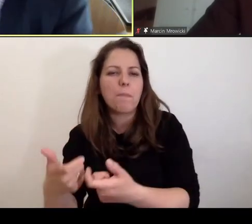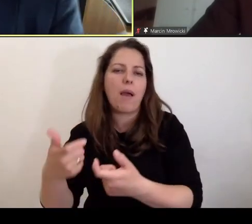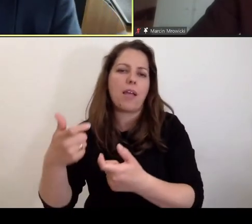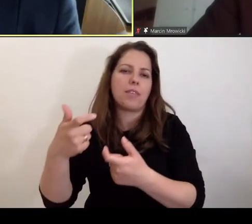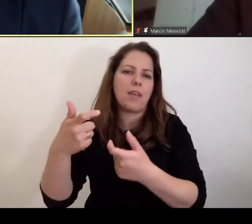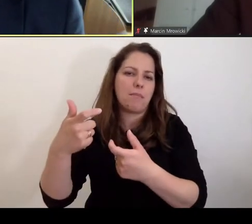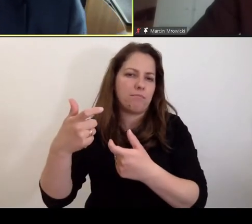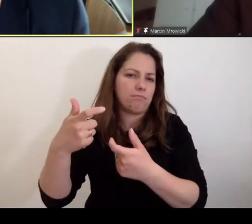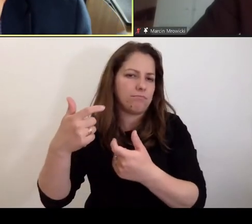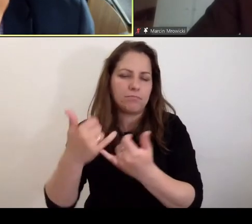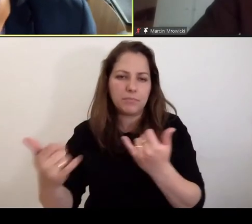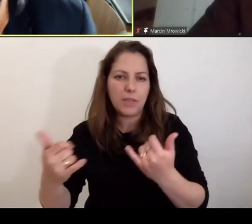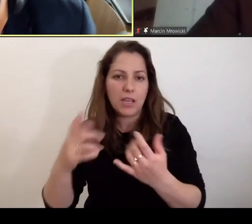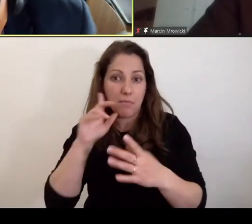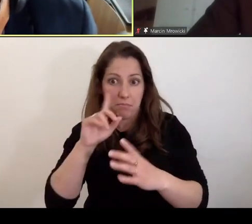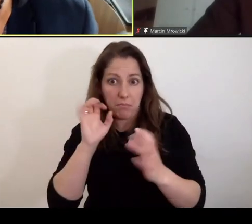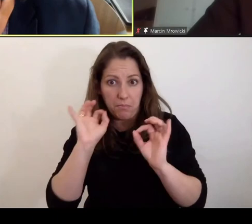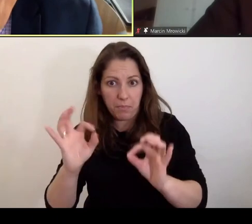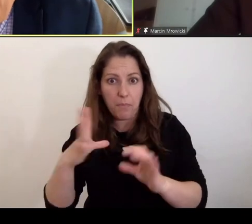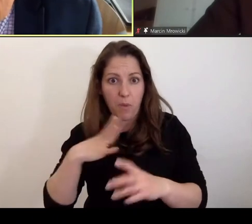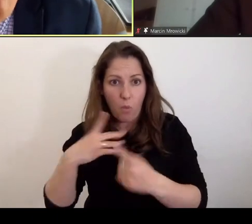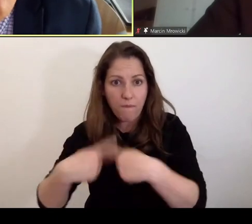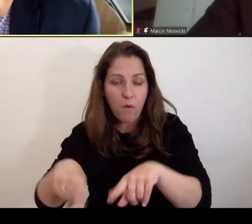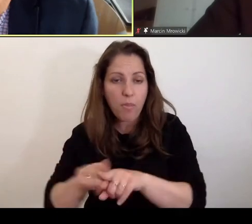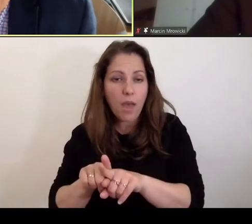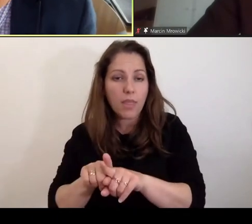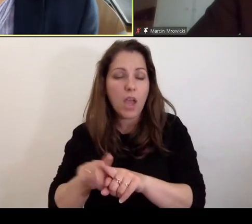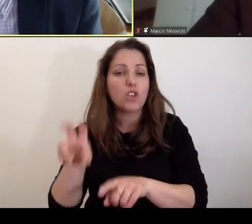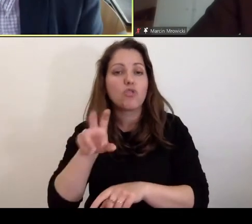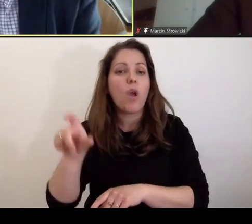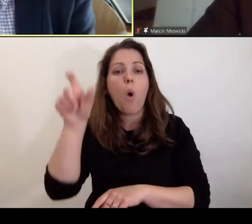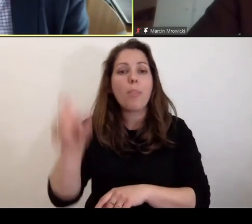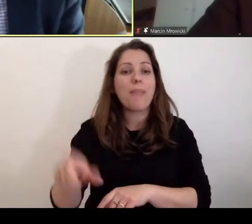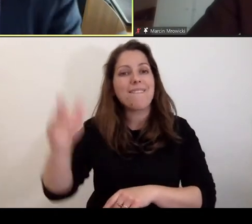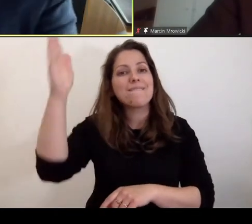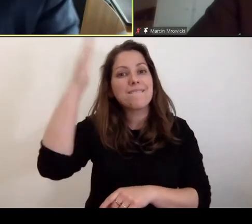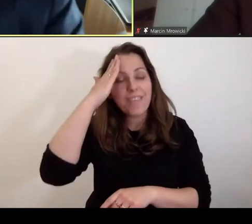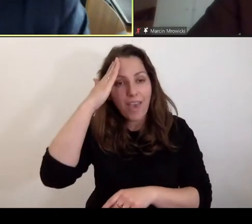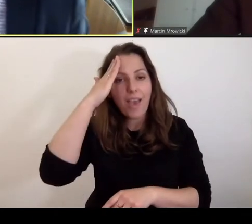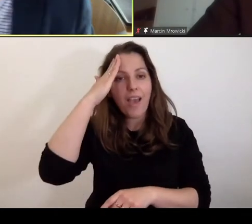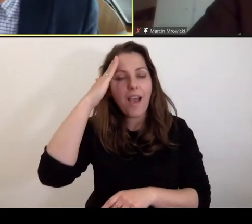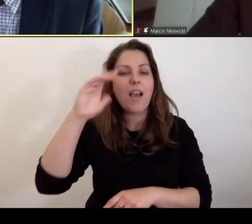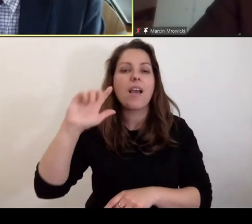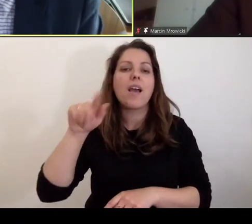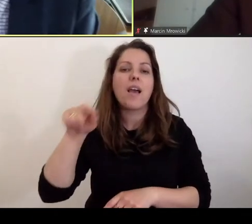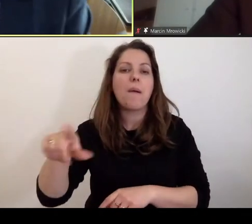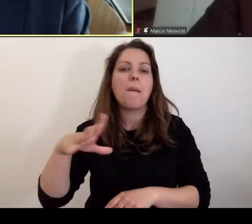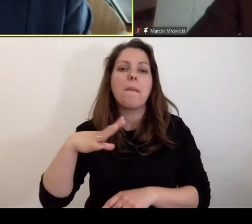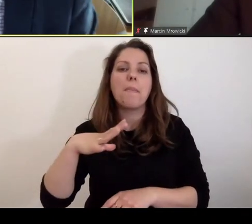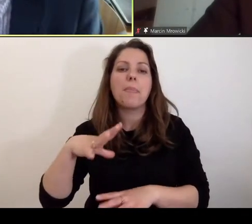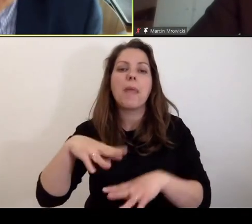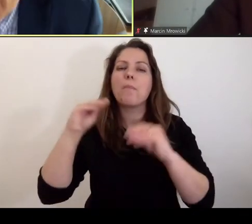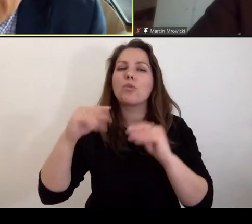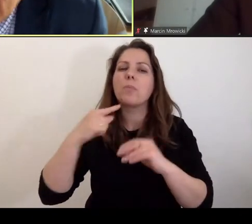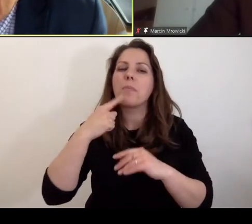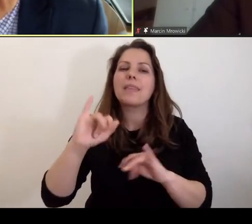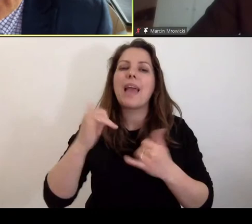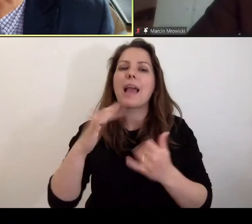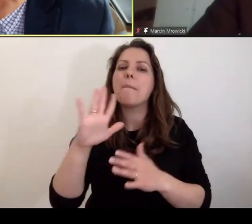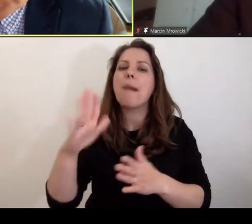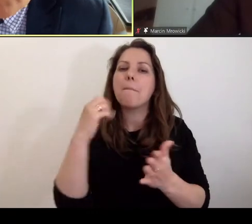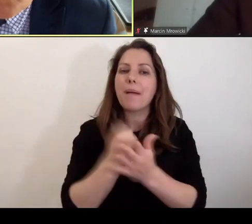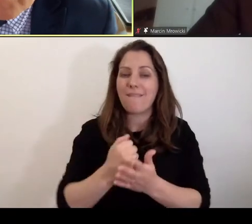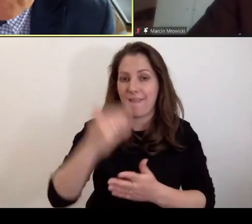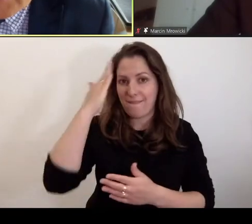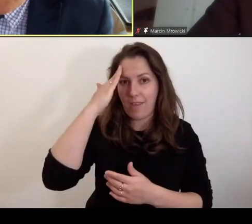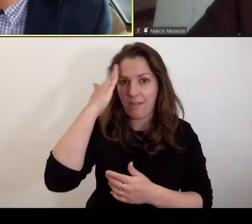trybunałowi zostały dochowane i czy ona wie to, o czym Pan właśnie mówił na początku, jakie ma prawa. I